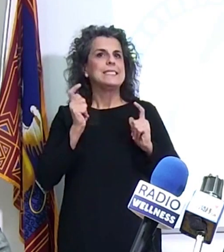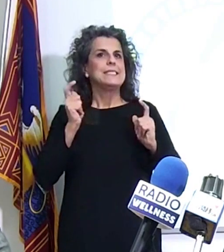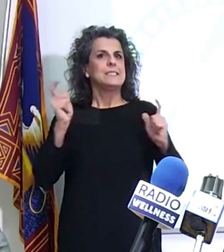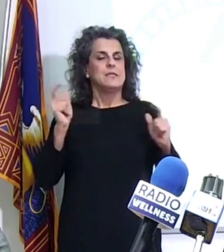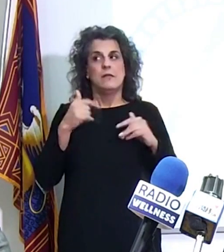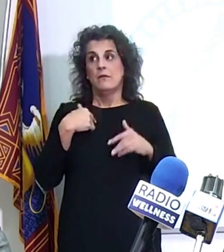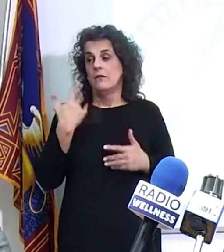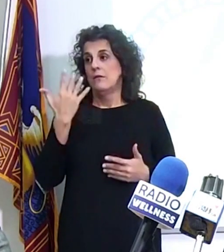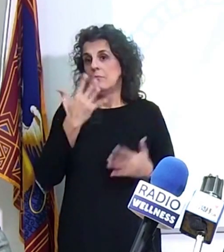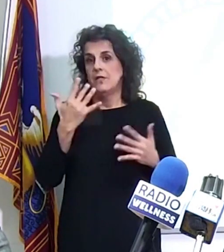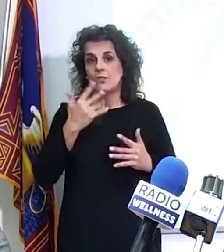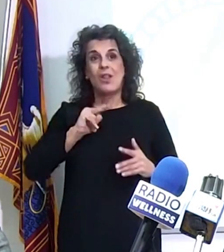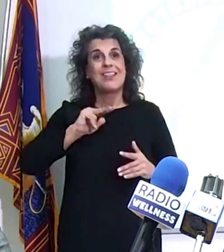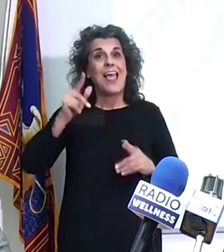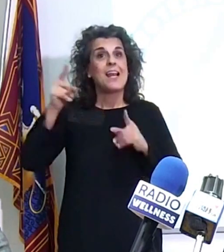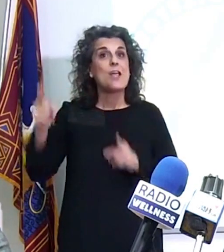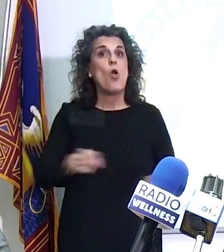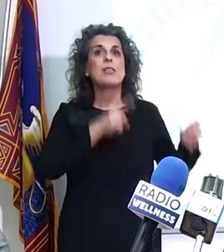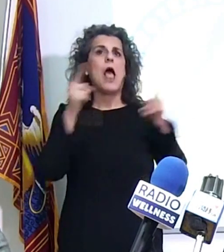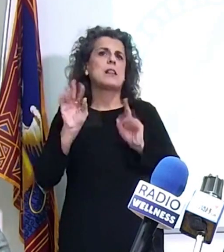io penso che qui la terza ondata sia arrivata.